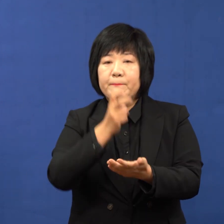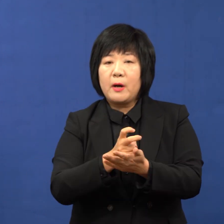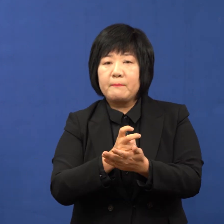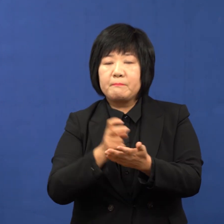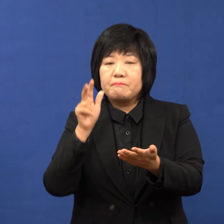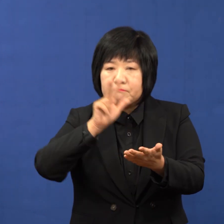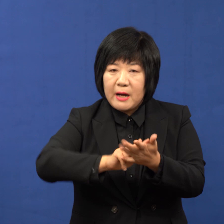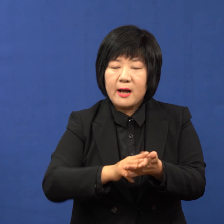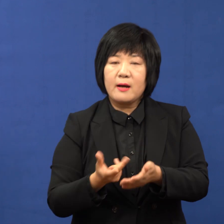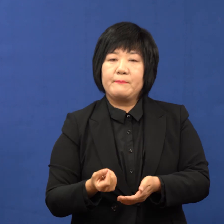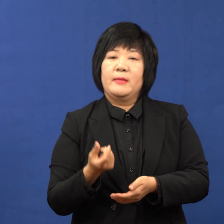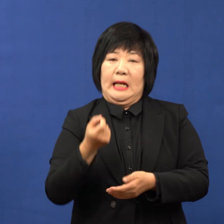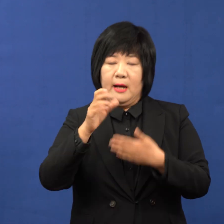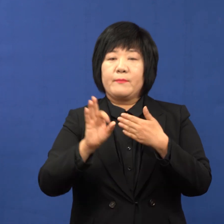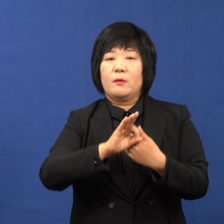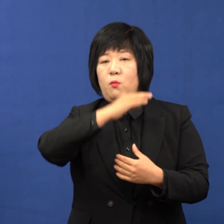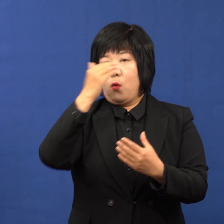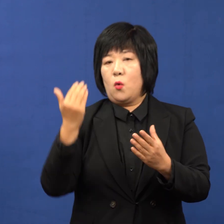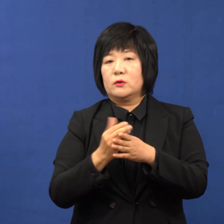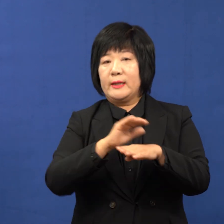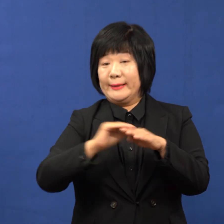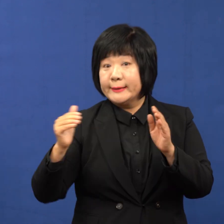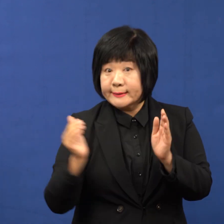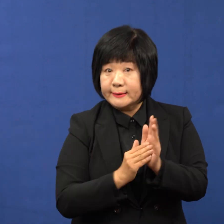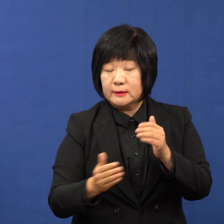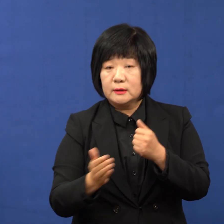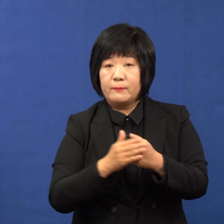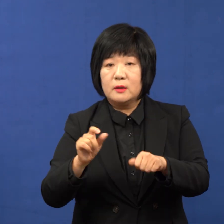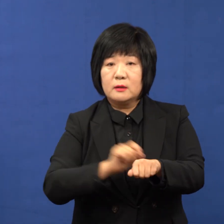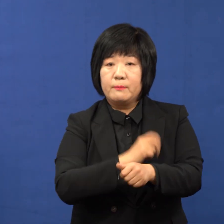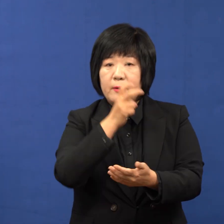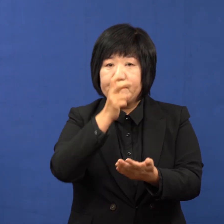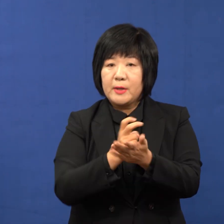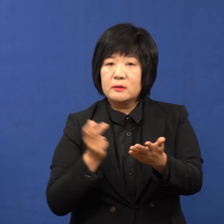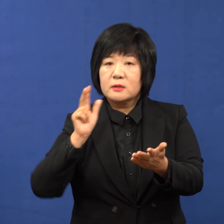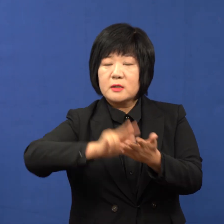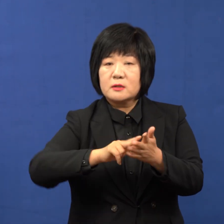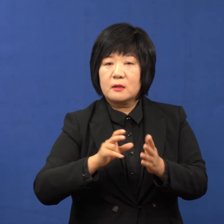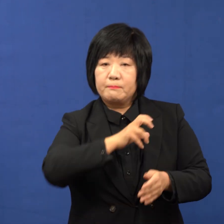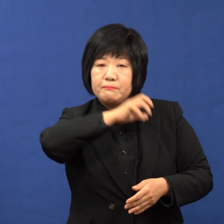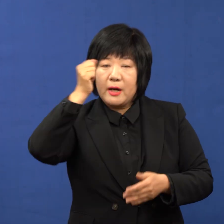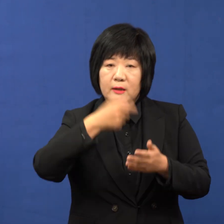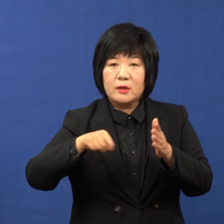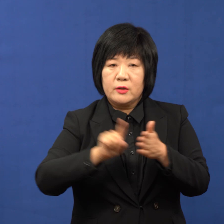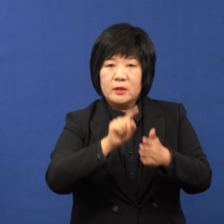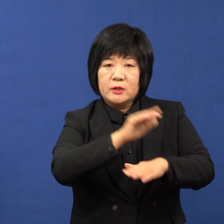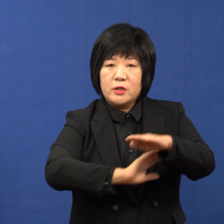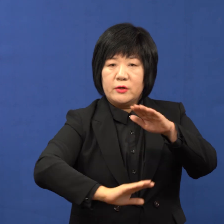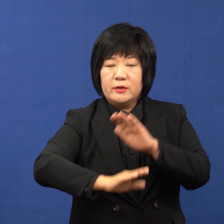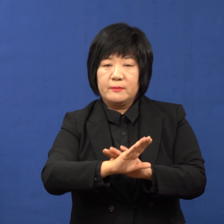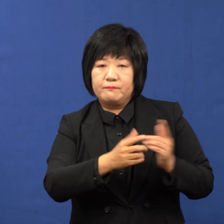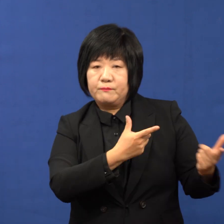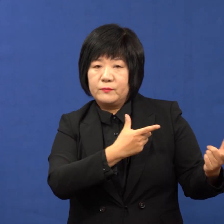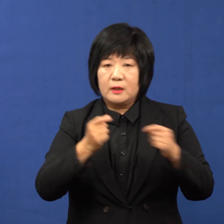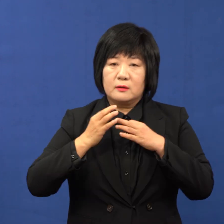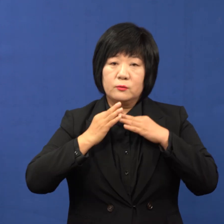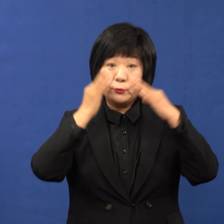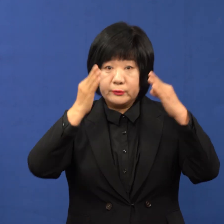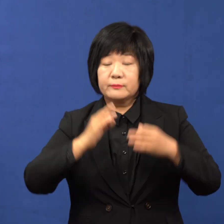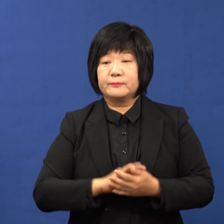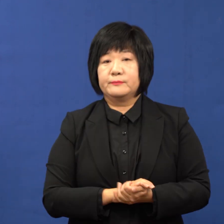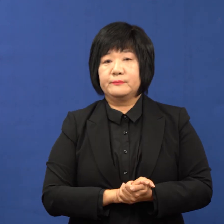다 완료가 되는 부분입니다. 그래서 특별법 재정을 통과를 위해서 여야 막론하고 저희들이 최선을 다해서 노력을 하겠습니다.